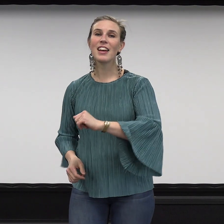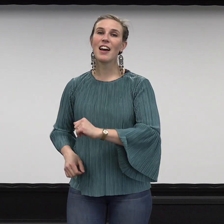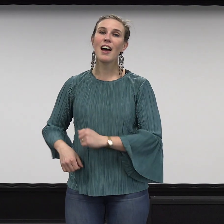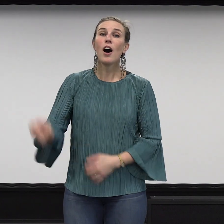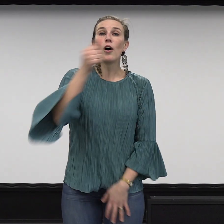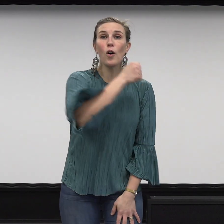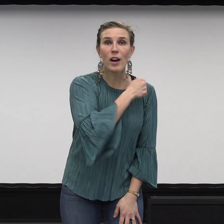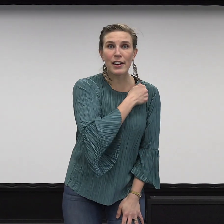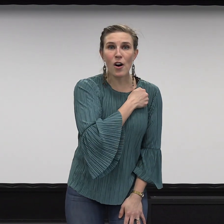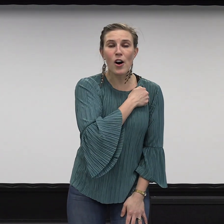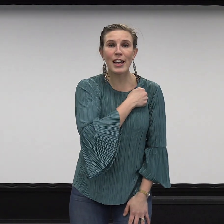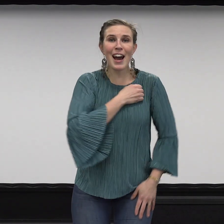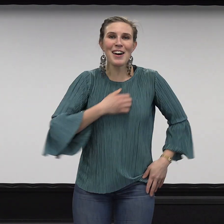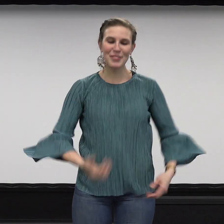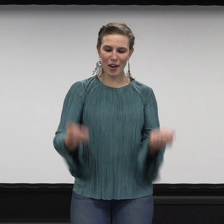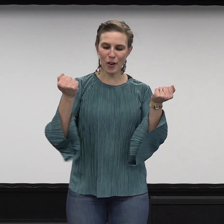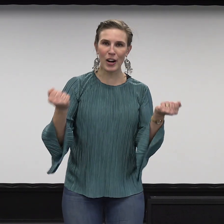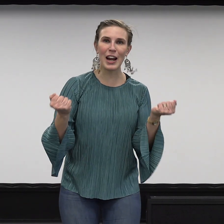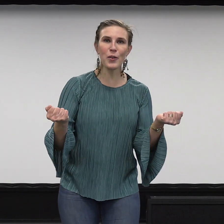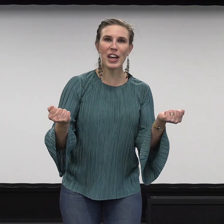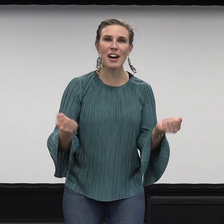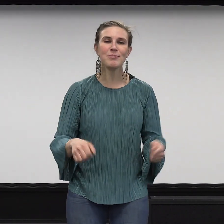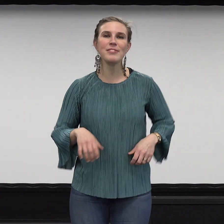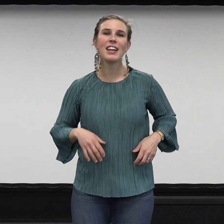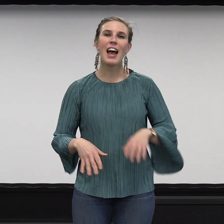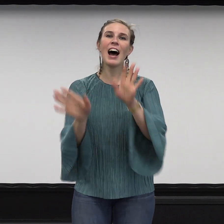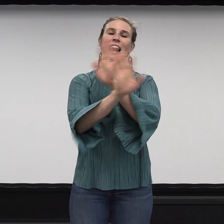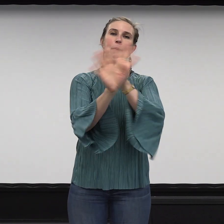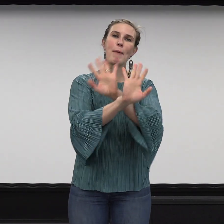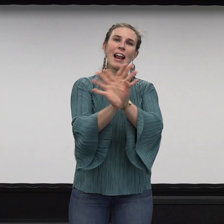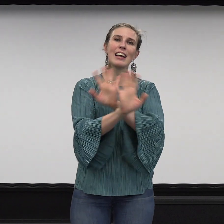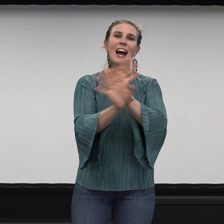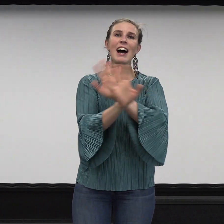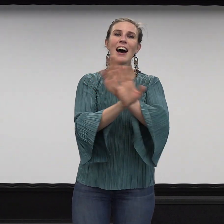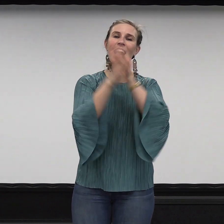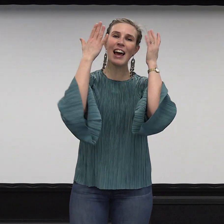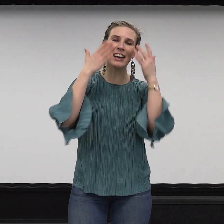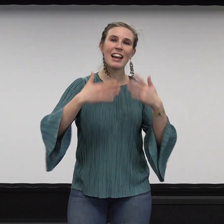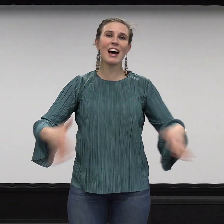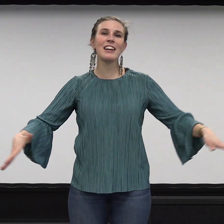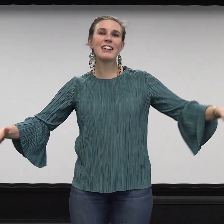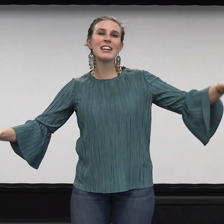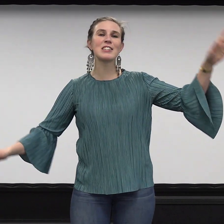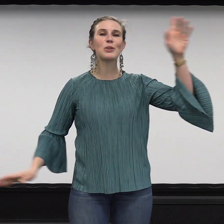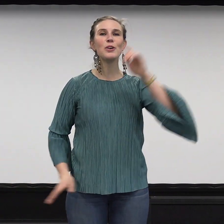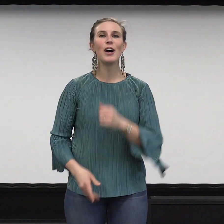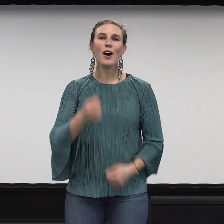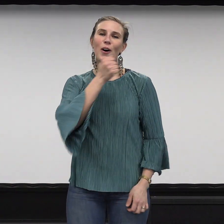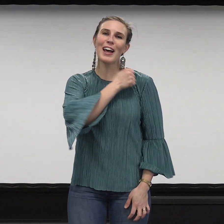Ole rohkea, ole luja, älä pelkää, äläkä lannistu. Ole